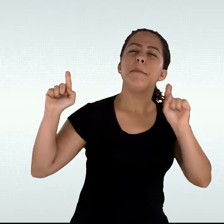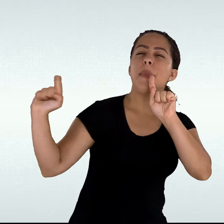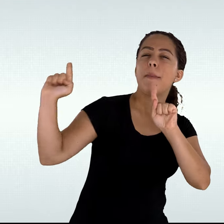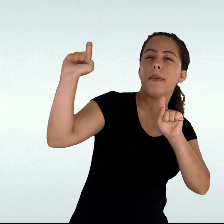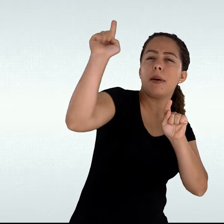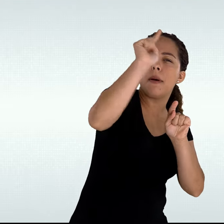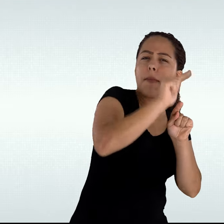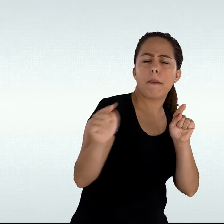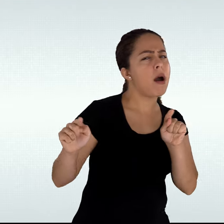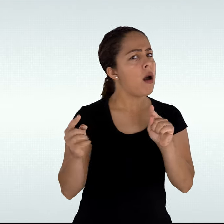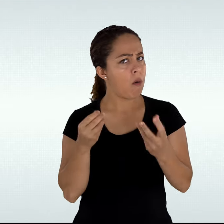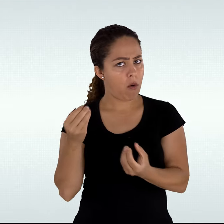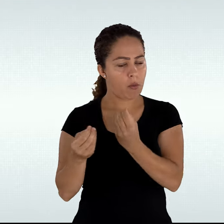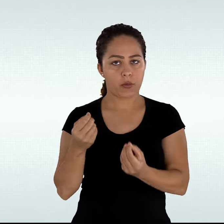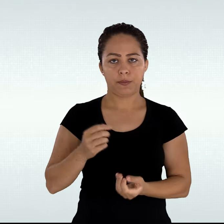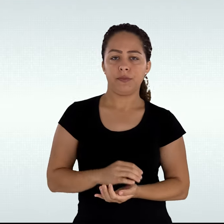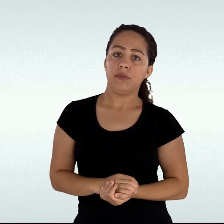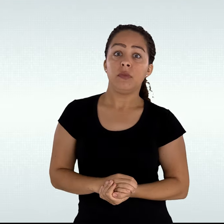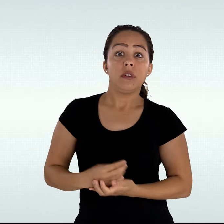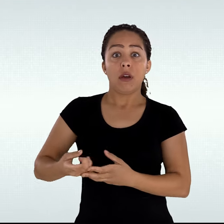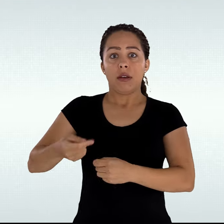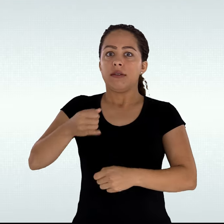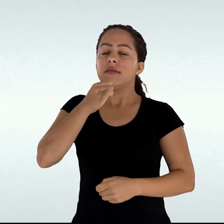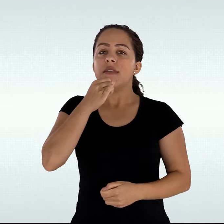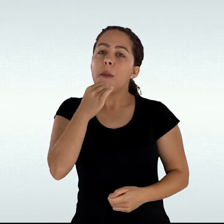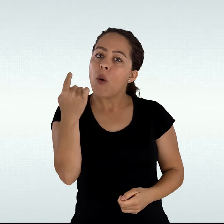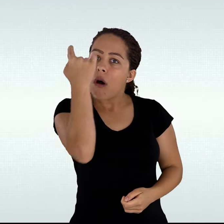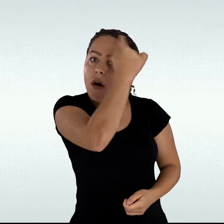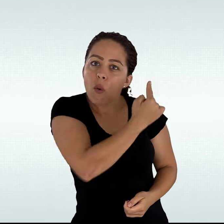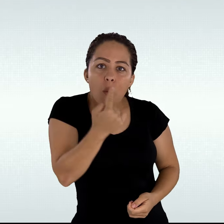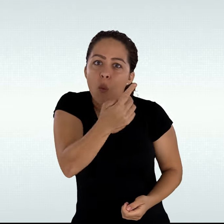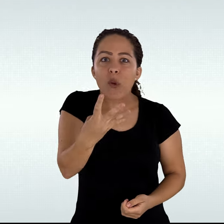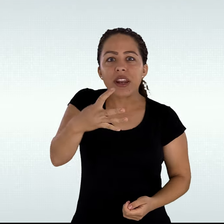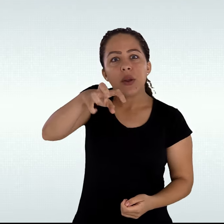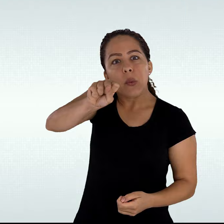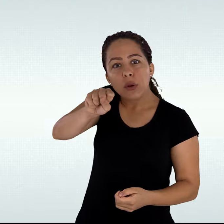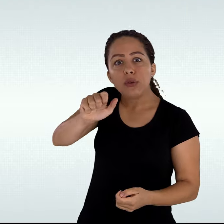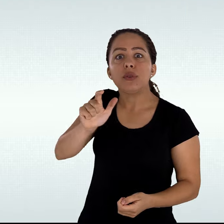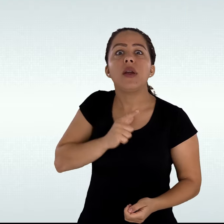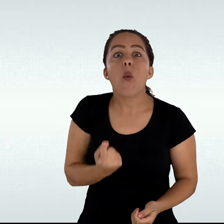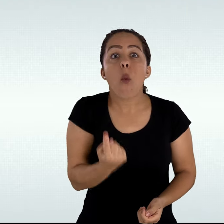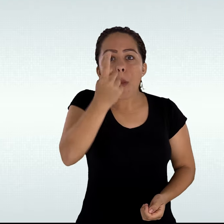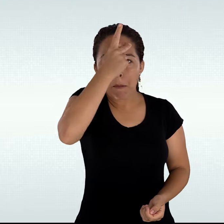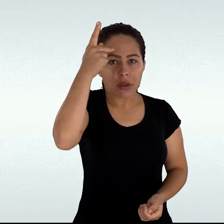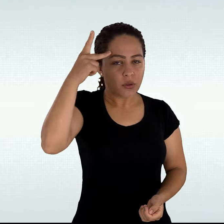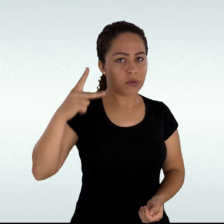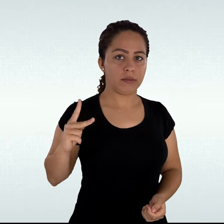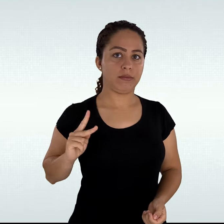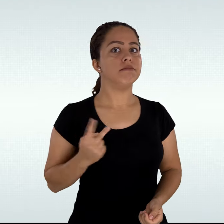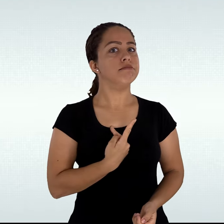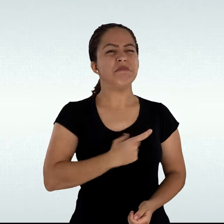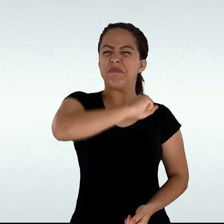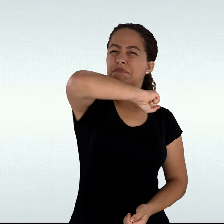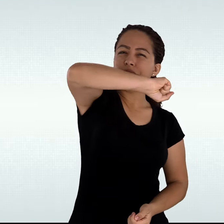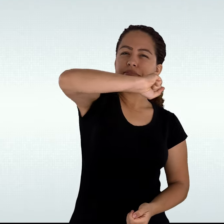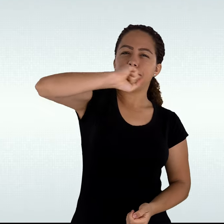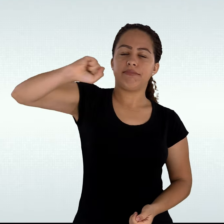traz números assustadores. A cada 48 horas, uma pessoa trans é assassinada e que